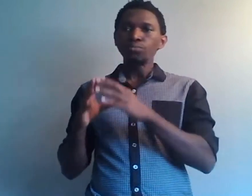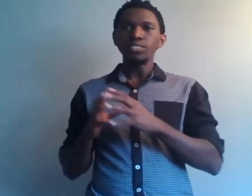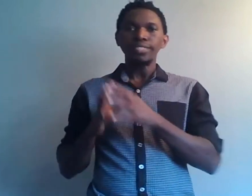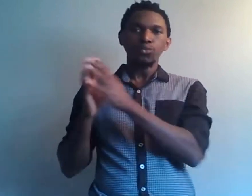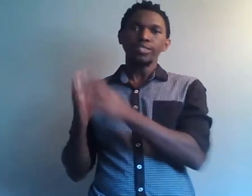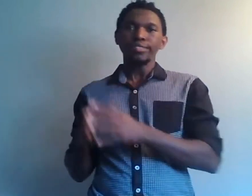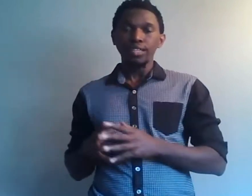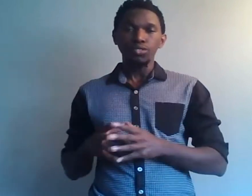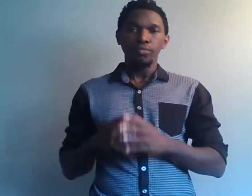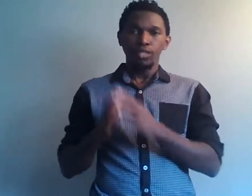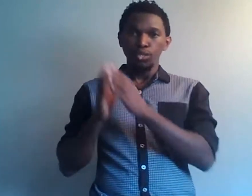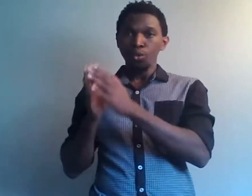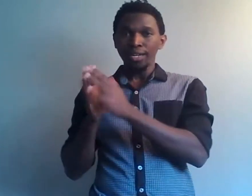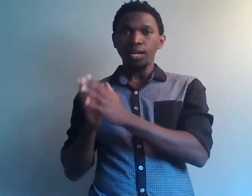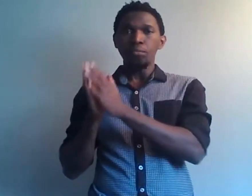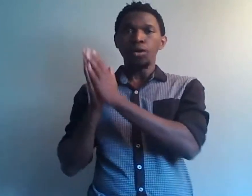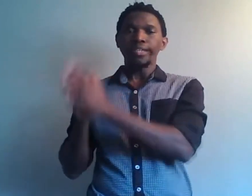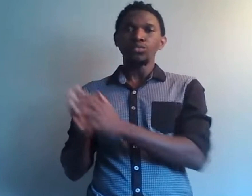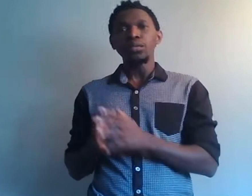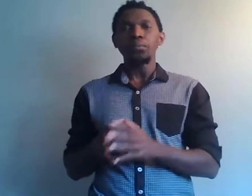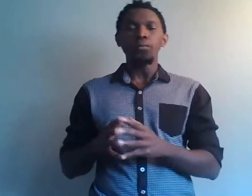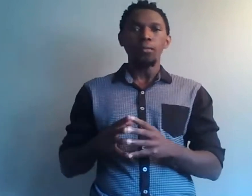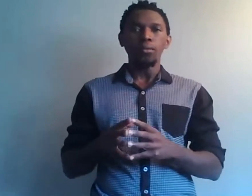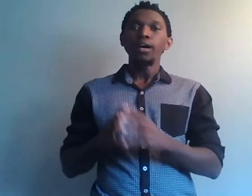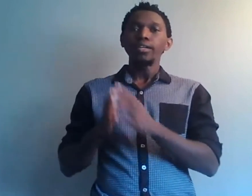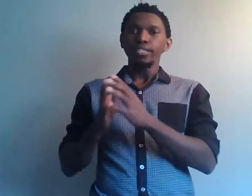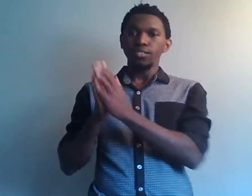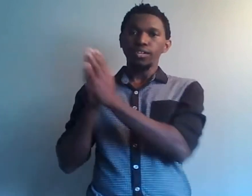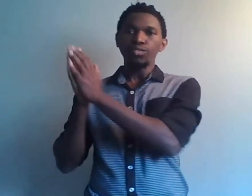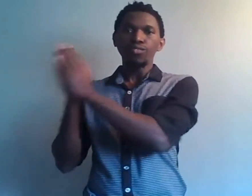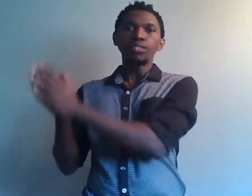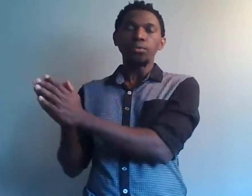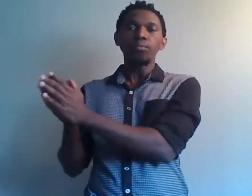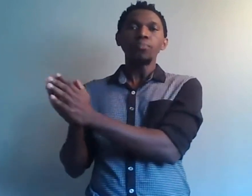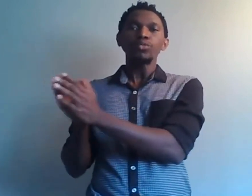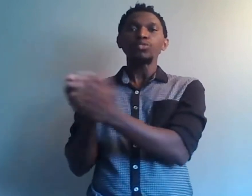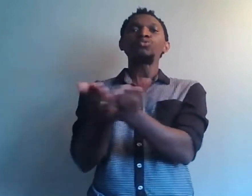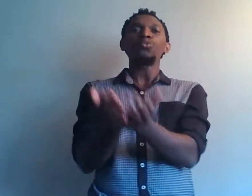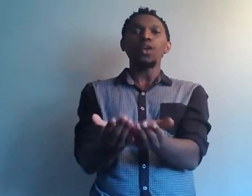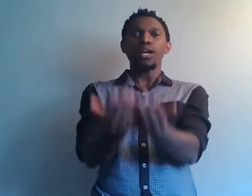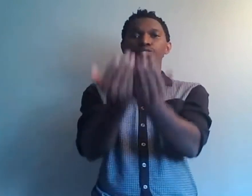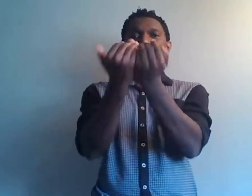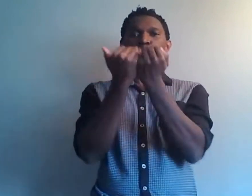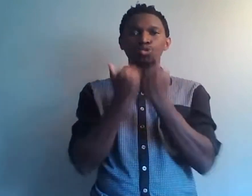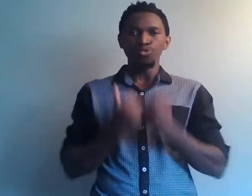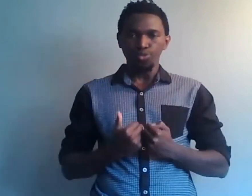business ou ta startup doit clairement résoudre des problèmes. Et c'est en résolvant les problèmes que tu auras ce que tu veux.